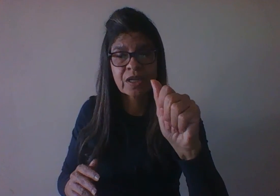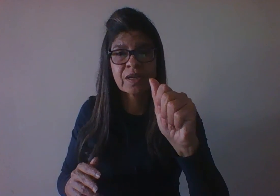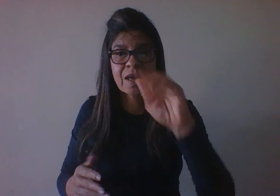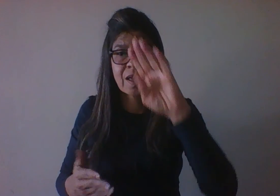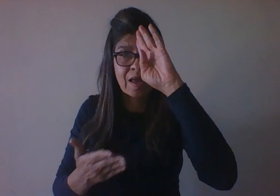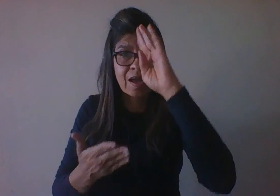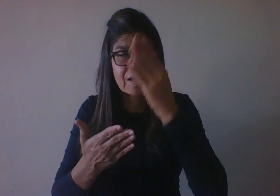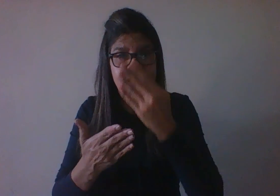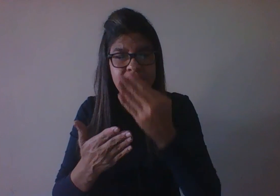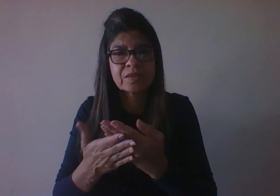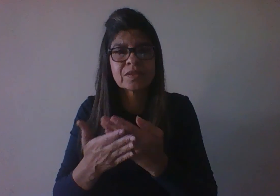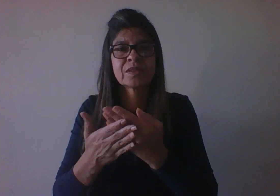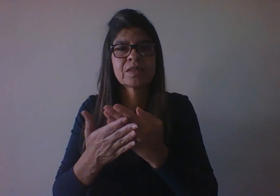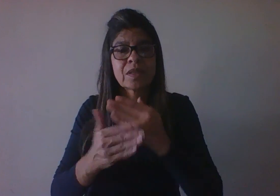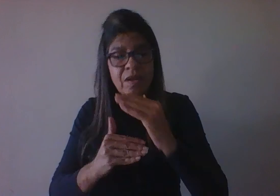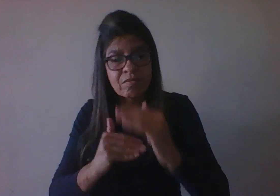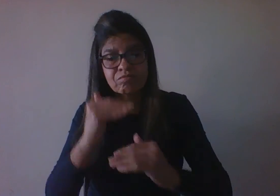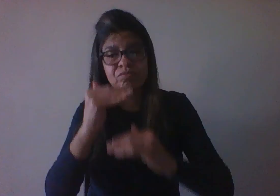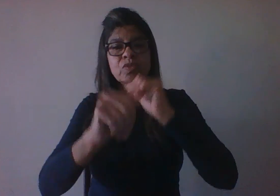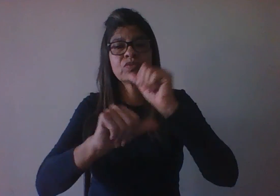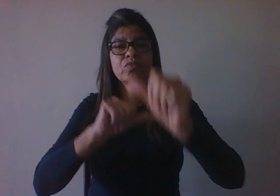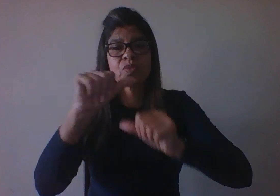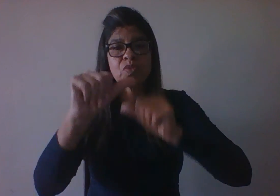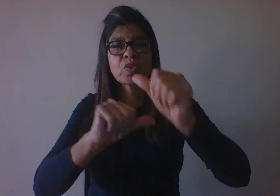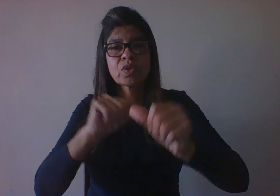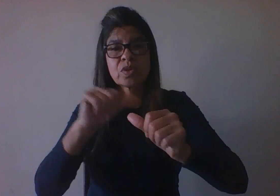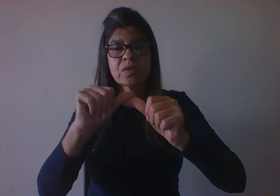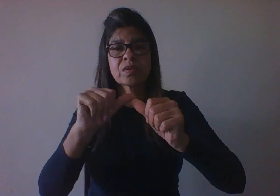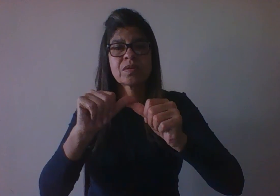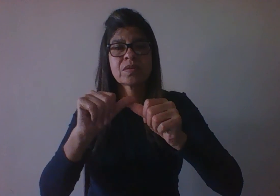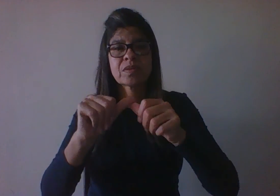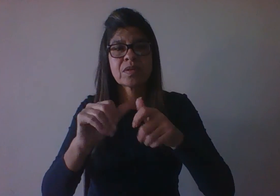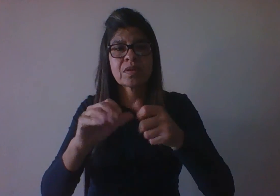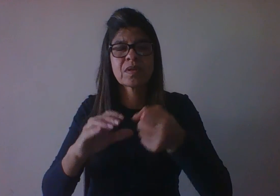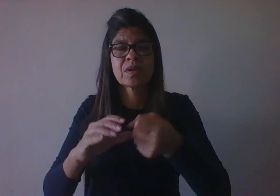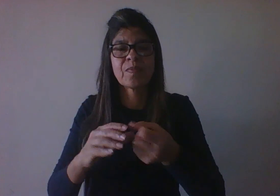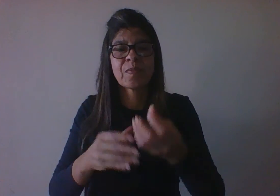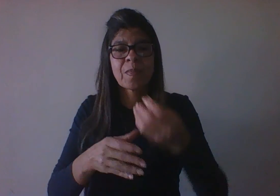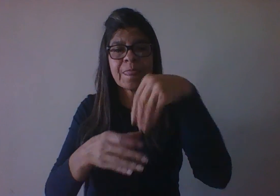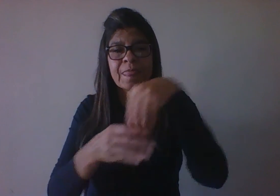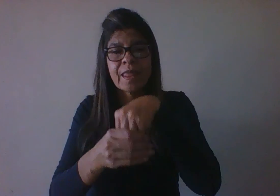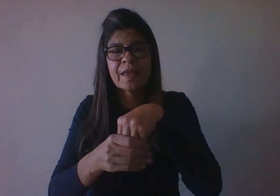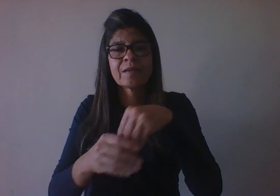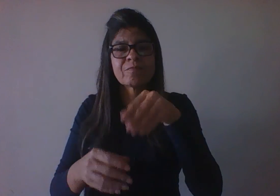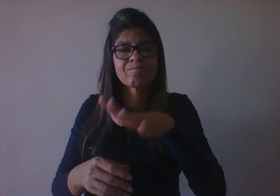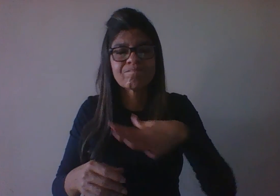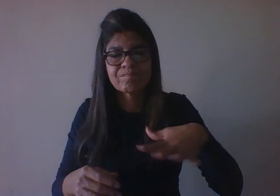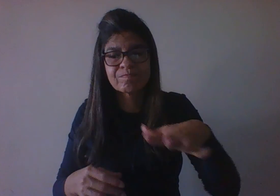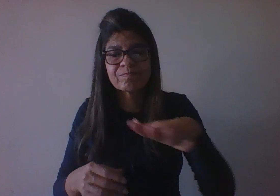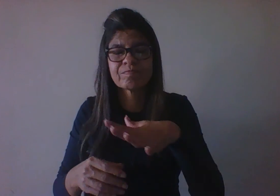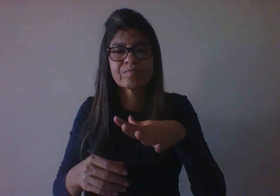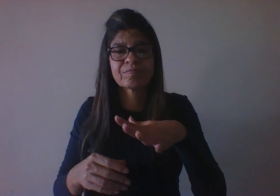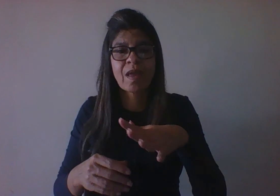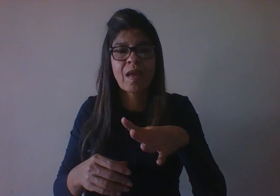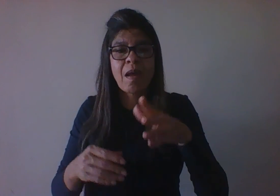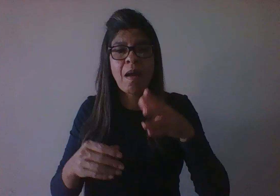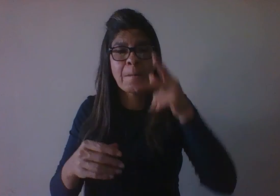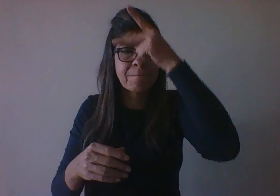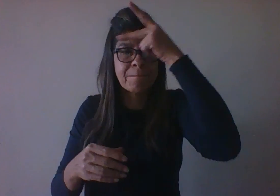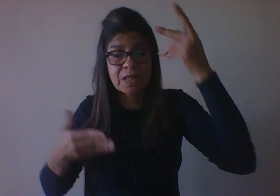espécie, porque elas correspondem às características que fazem parte do organismo com o qual a espécie nasce e obedece mais ou